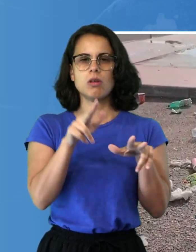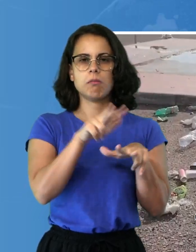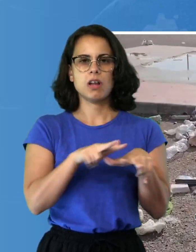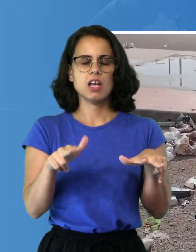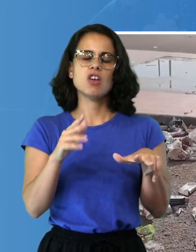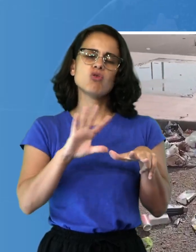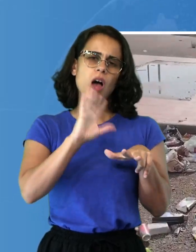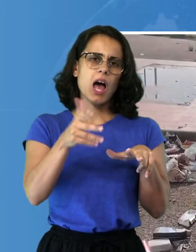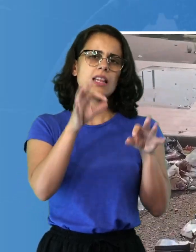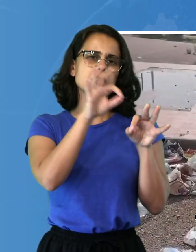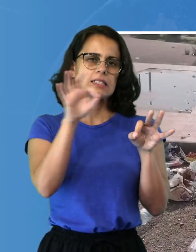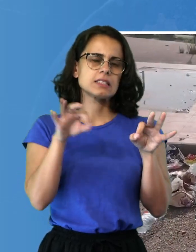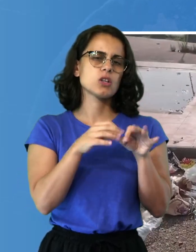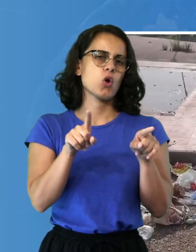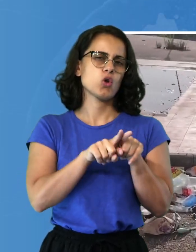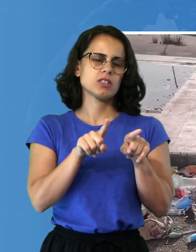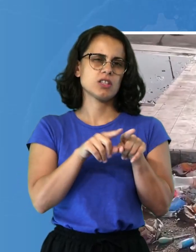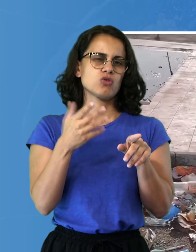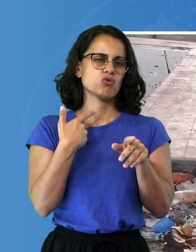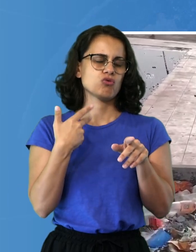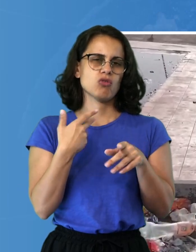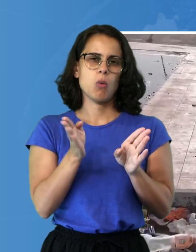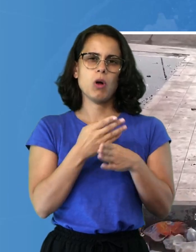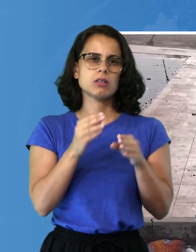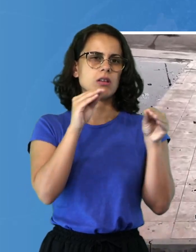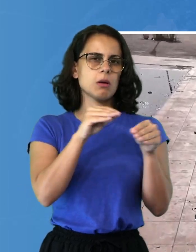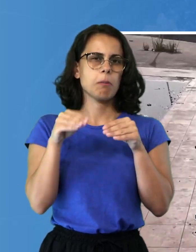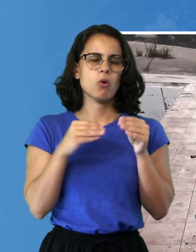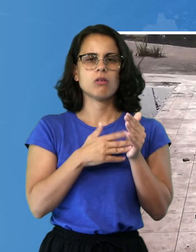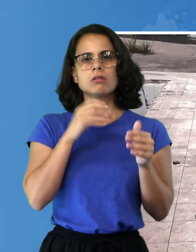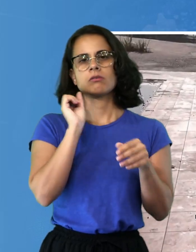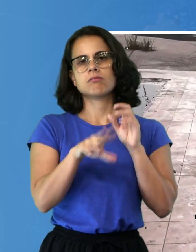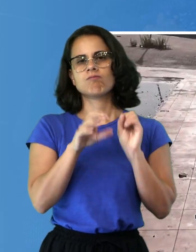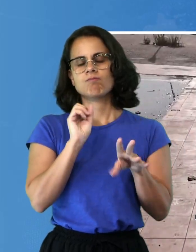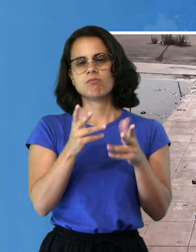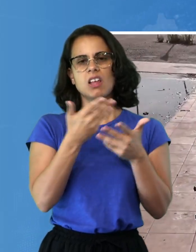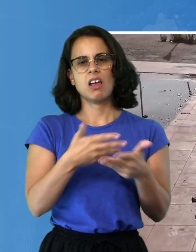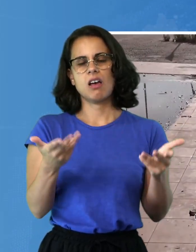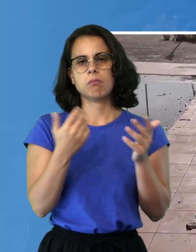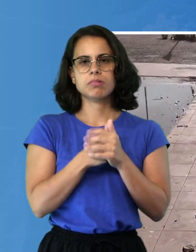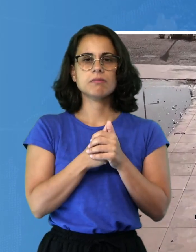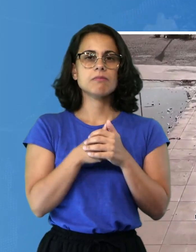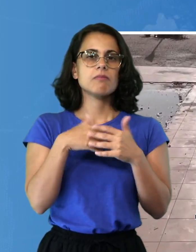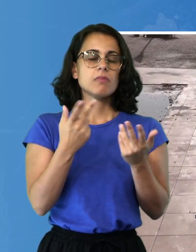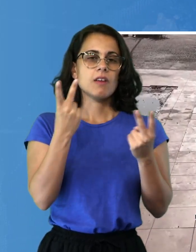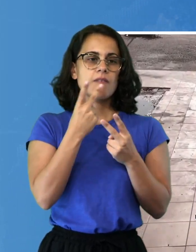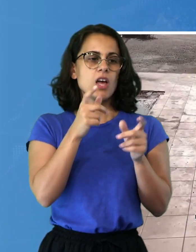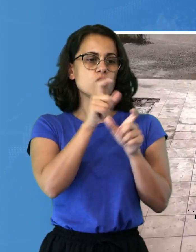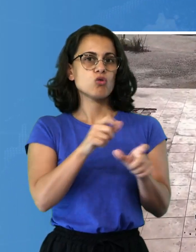selezionati per il lancio del sacchetto e altre pratiche poco edificanti e ancora una volta sono i cittadini a muovere le segnalazioni.